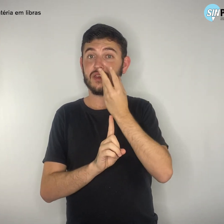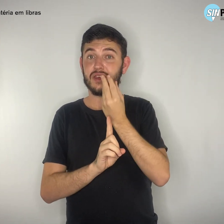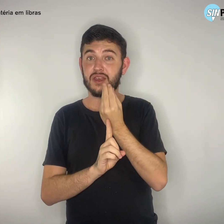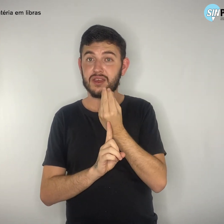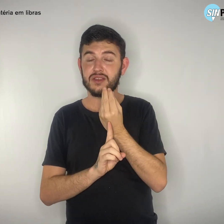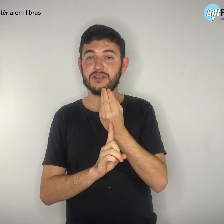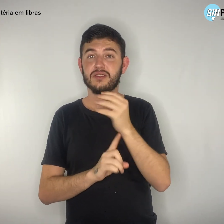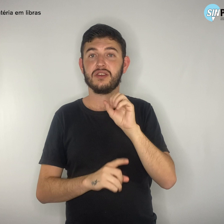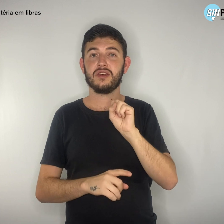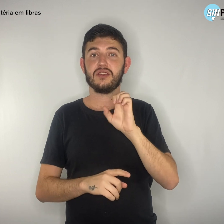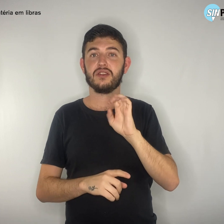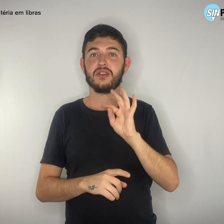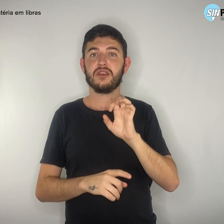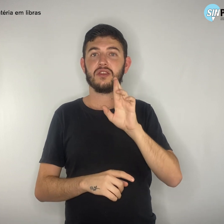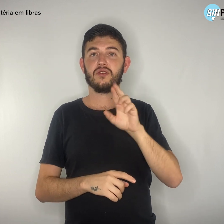Norte, em Taguatinga.